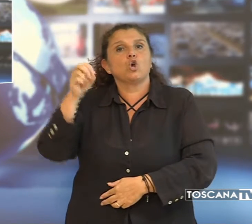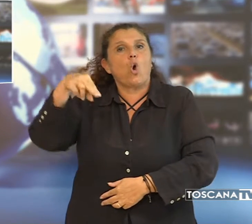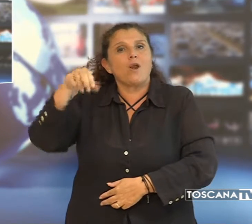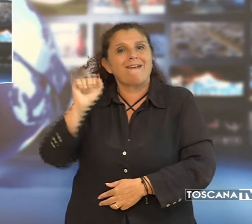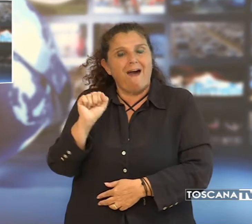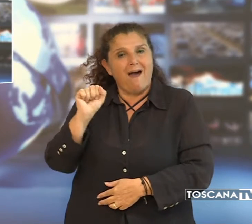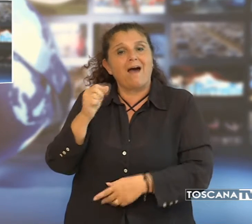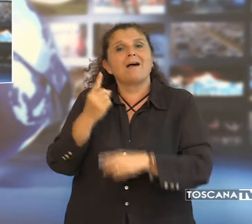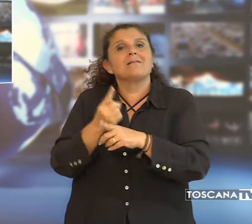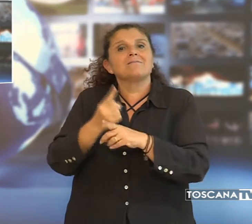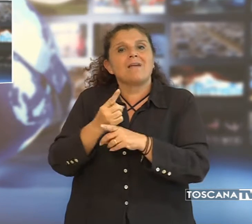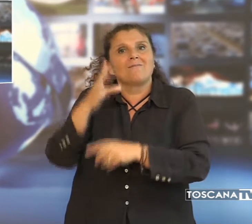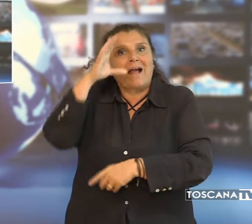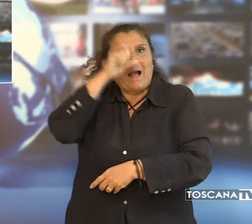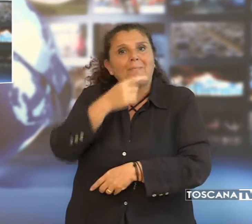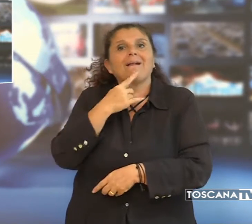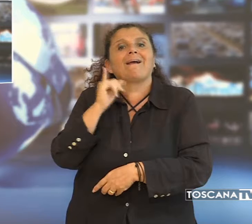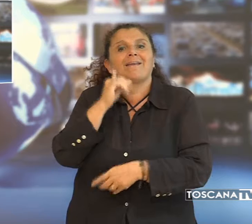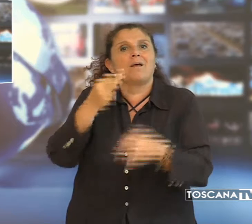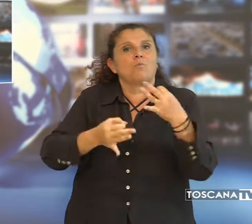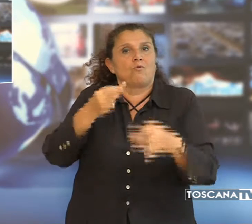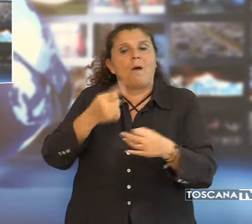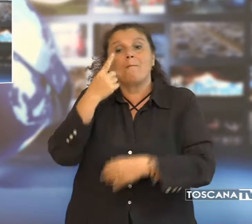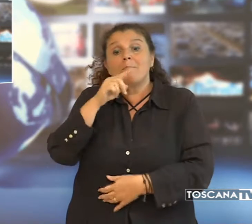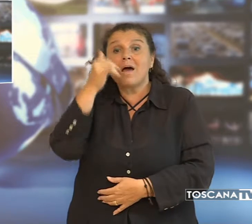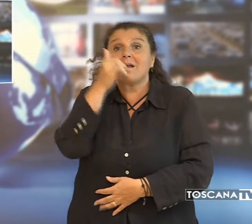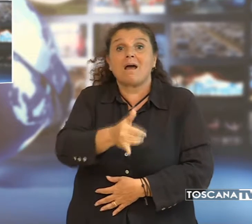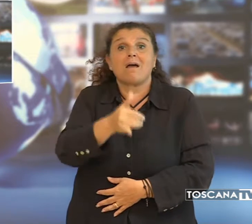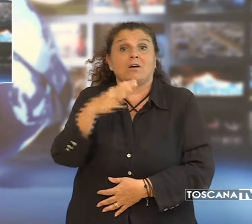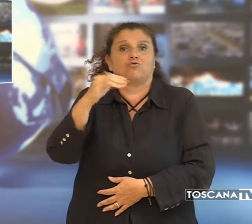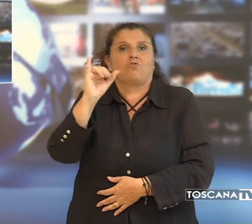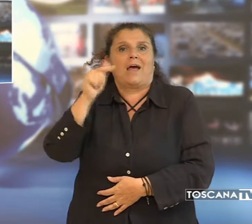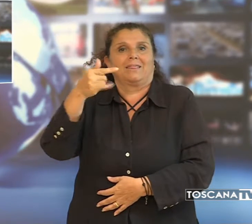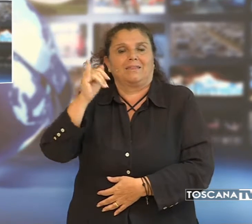dovrà stabilire chi sarà processato per avere assassinato Ciatti.